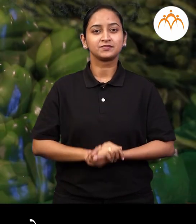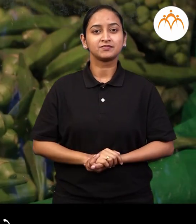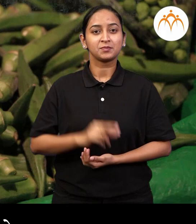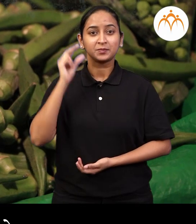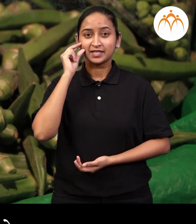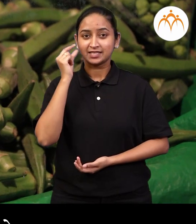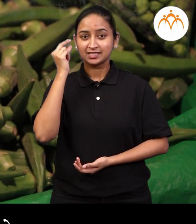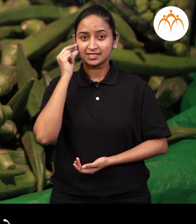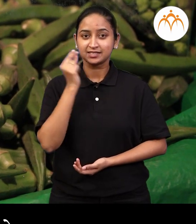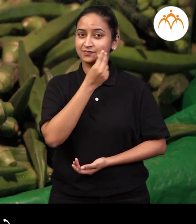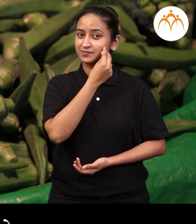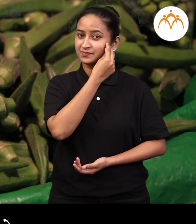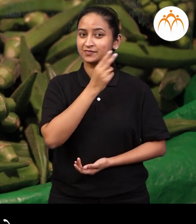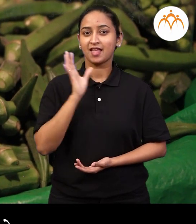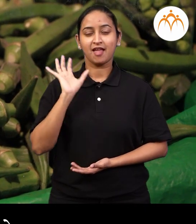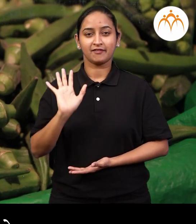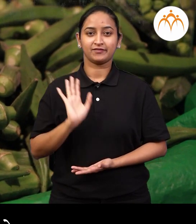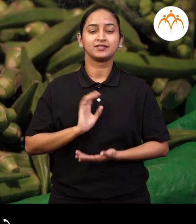भेंडी पड़ा है